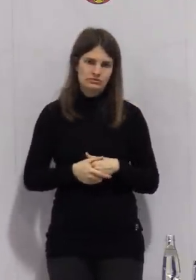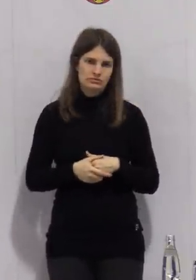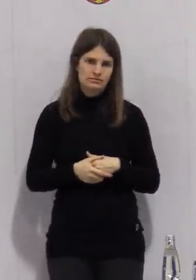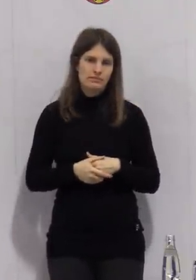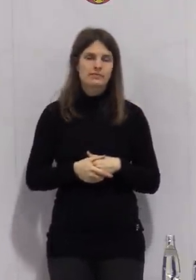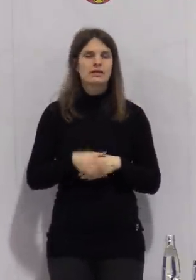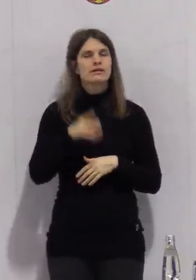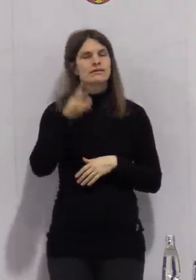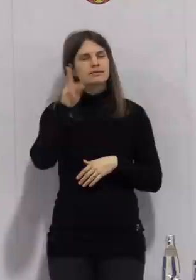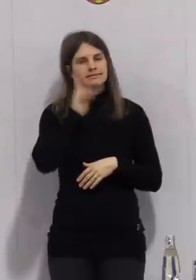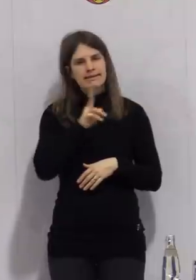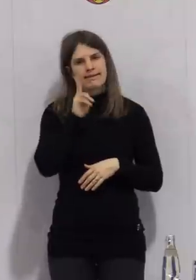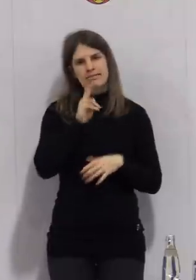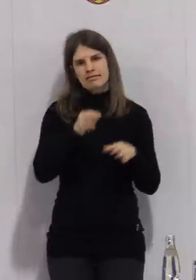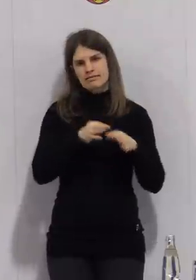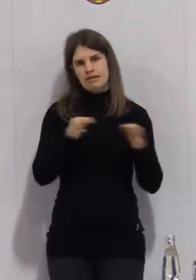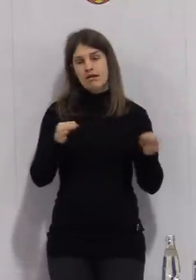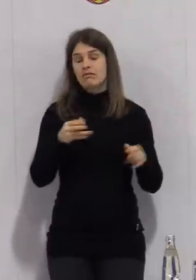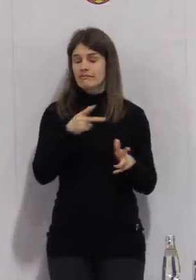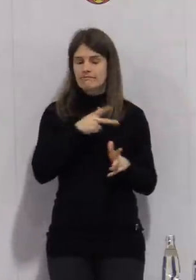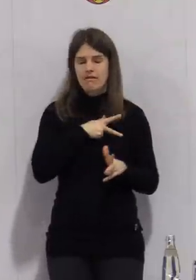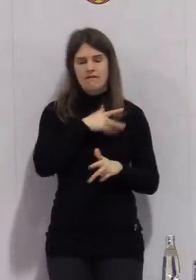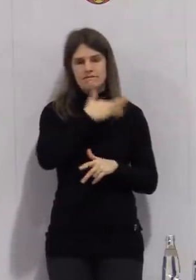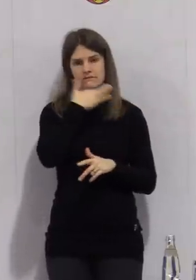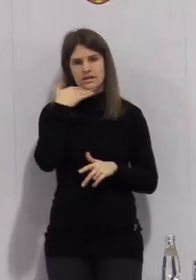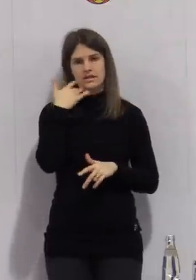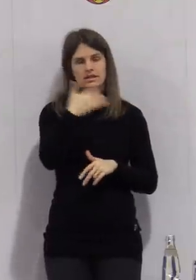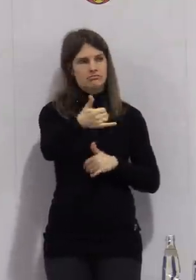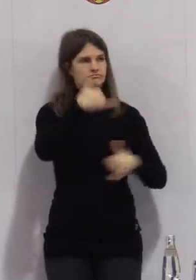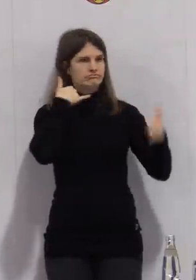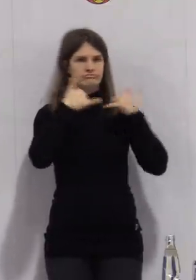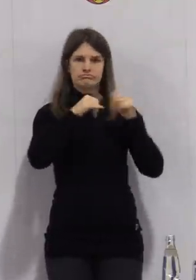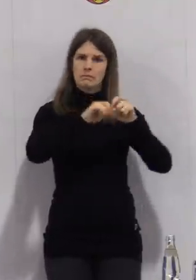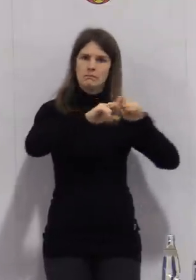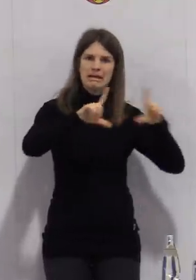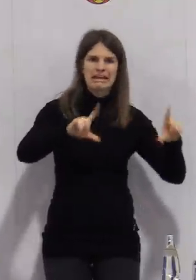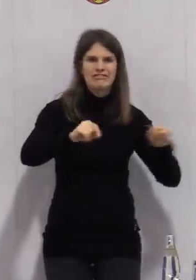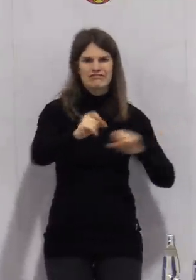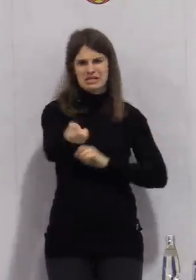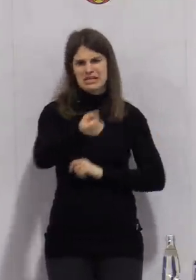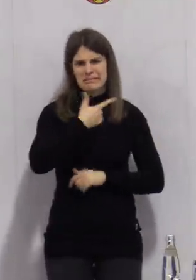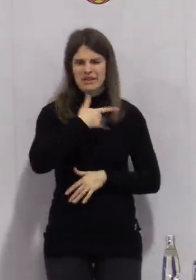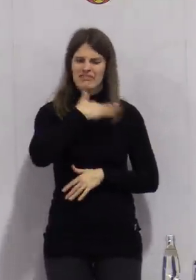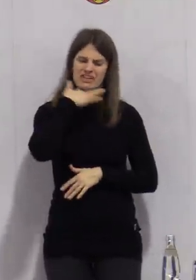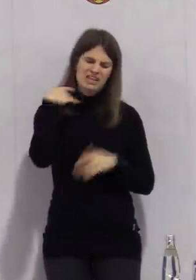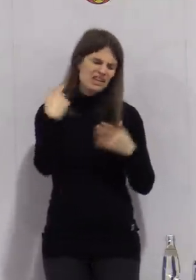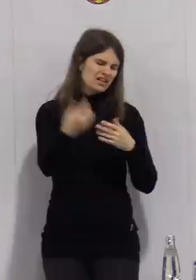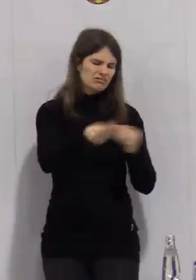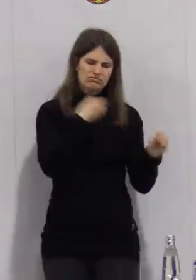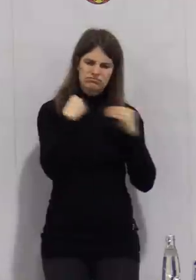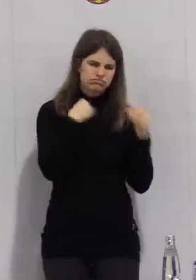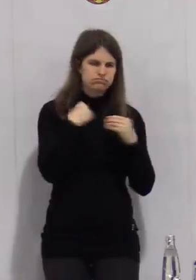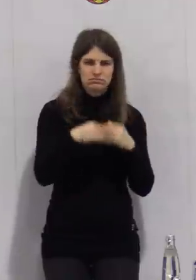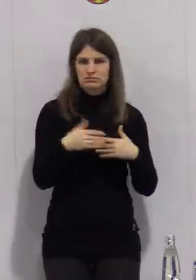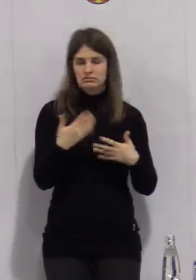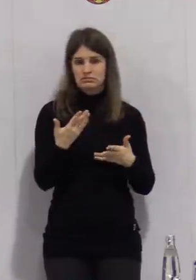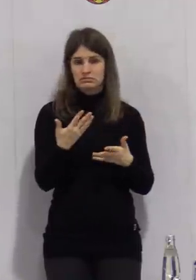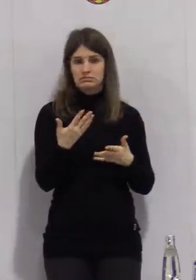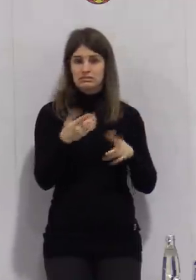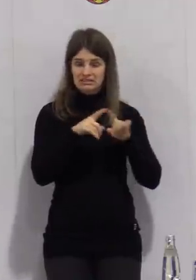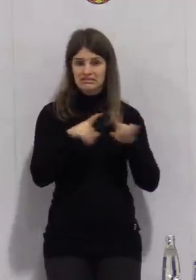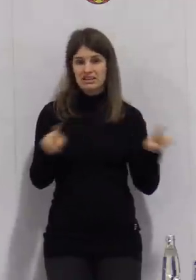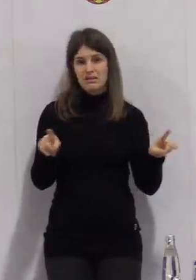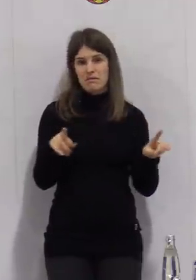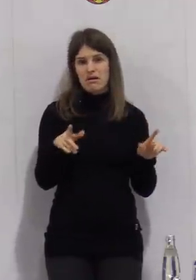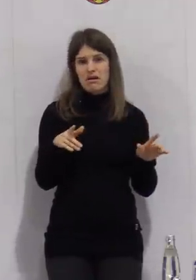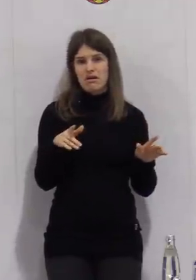erreichen täglich wirklich viele Nachrichten, Briefe, E-Mails, Anrufe zu diesem Thema mit